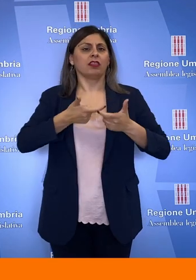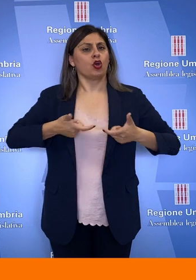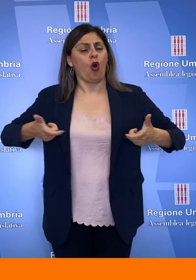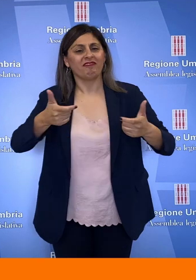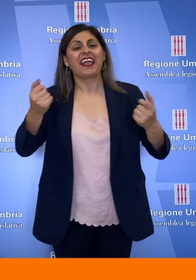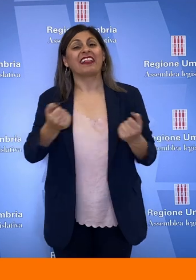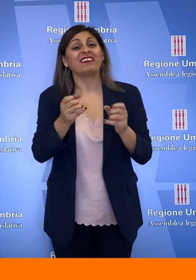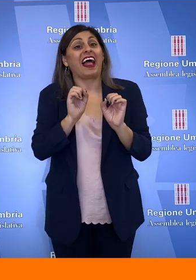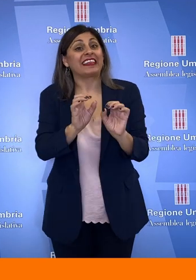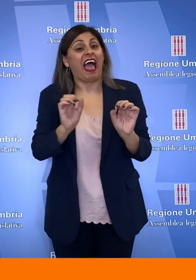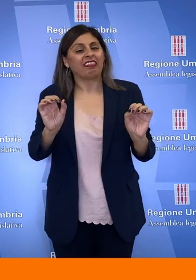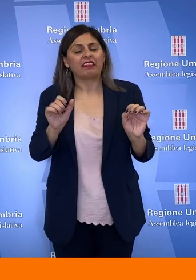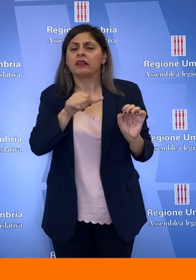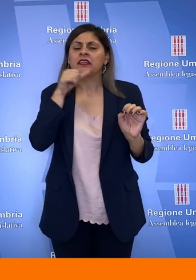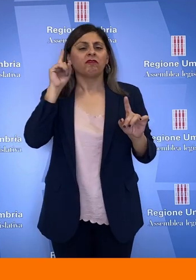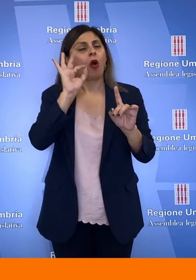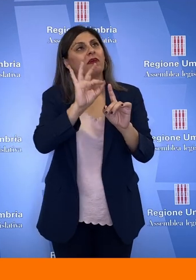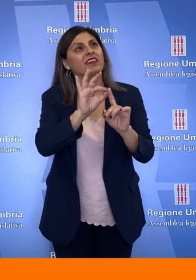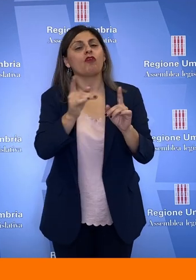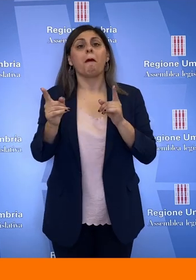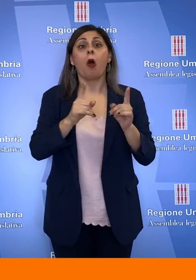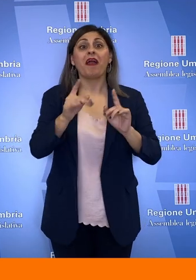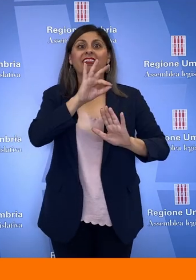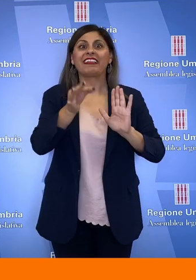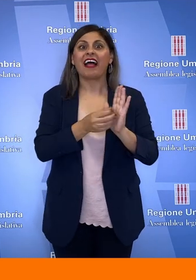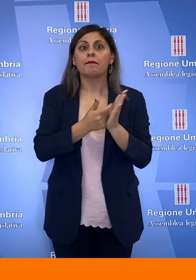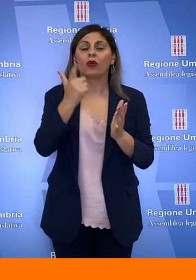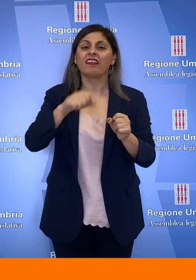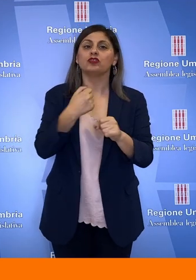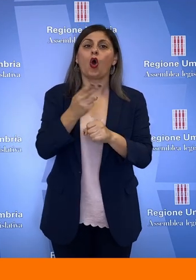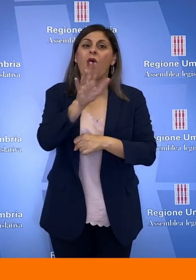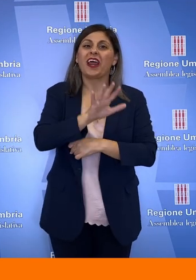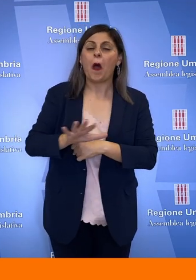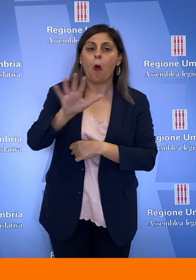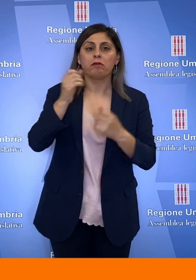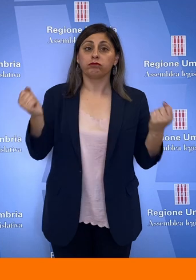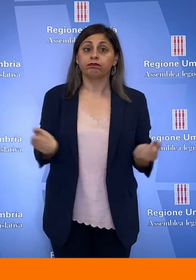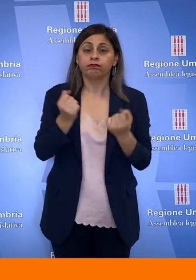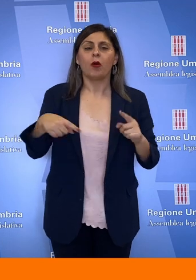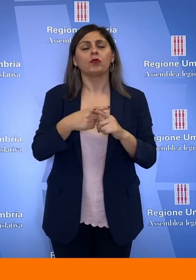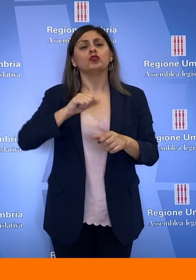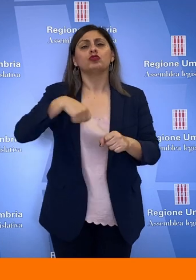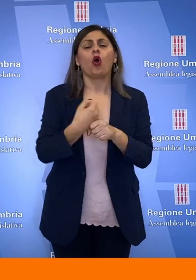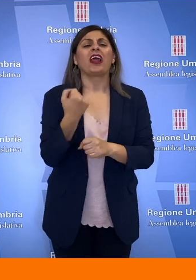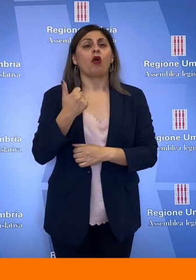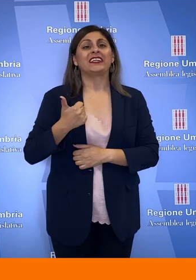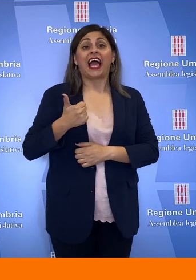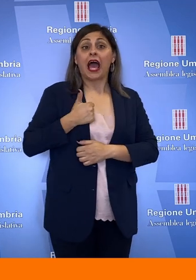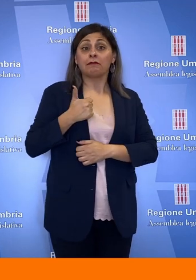convegne, attività didattiche per celebrare momenti e date salienti della storia Umbra e della storia delle forze armate, delle